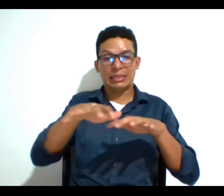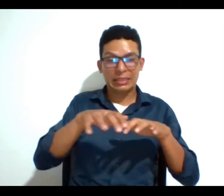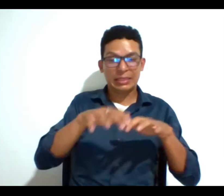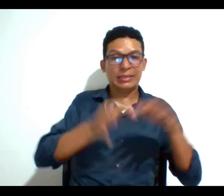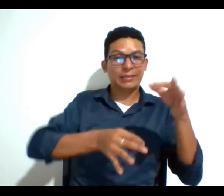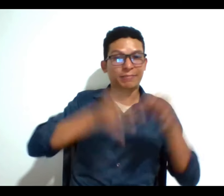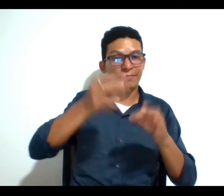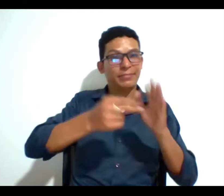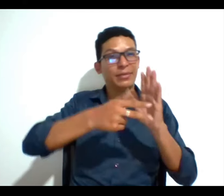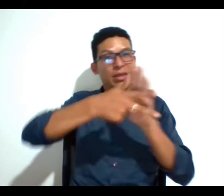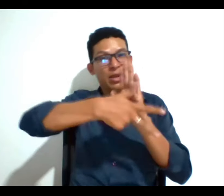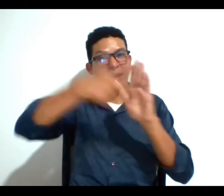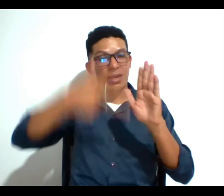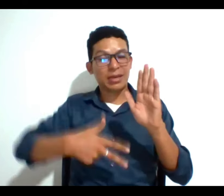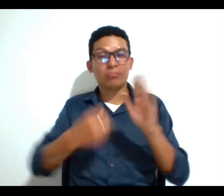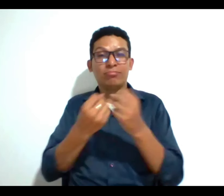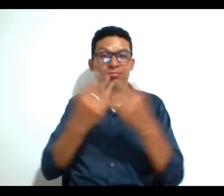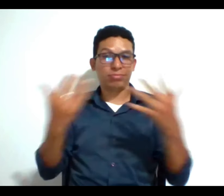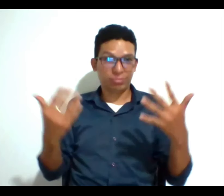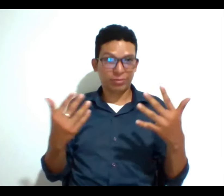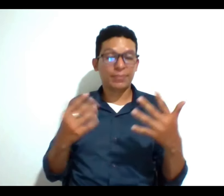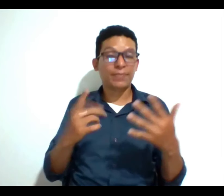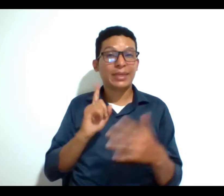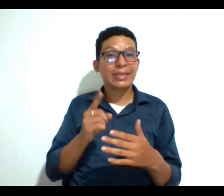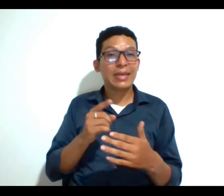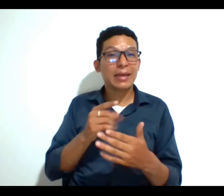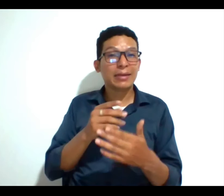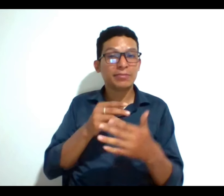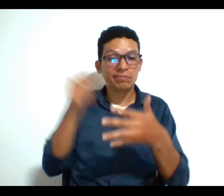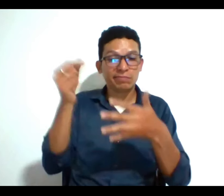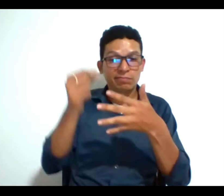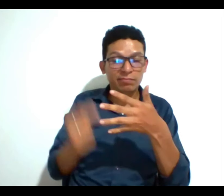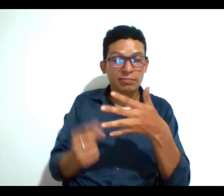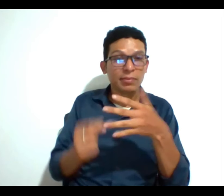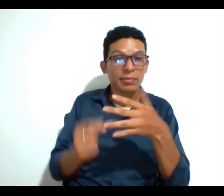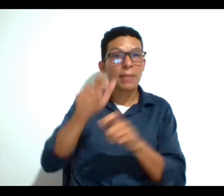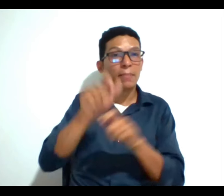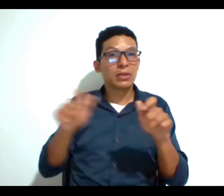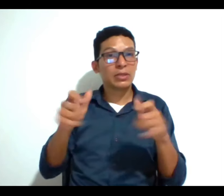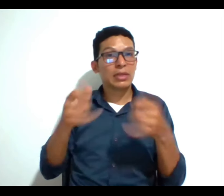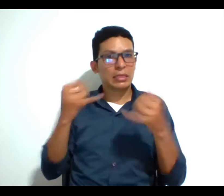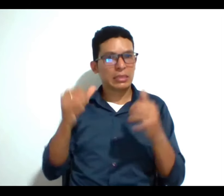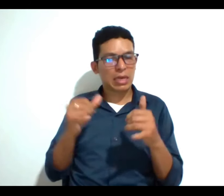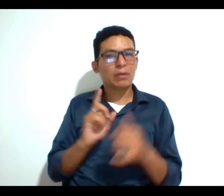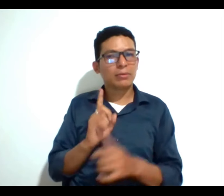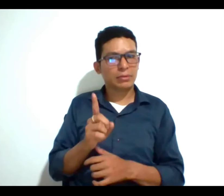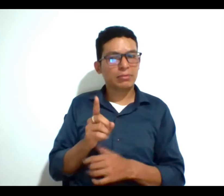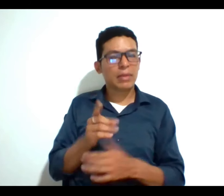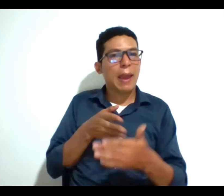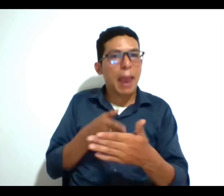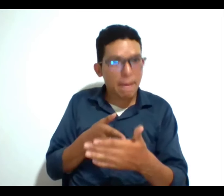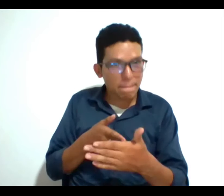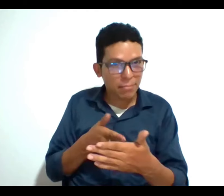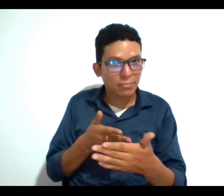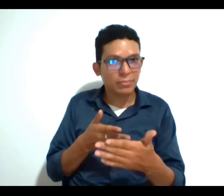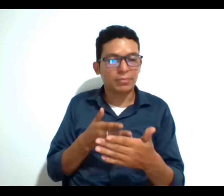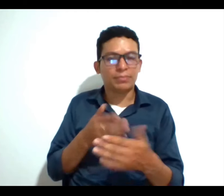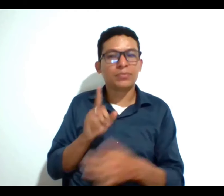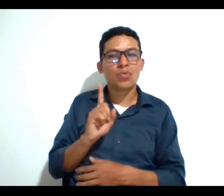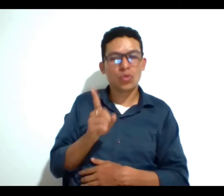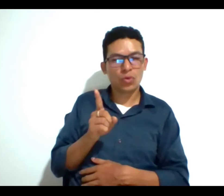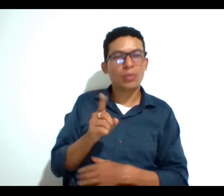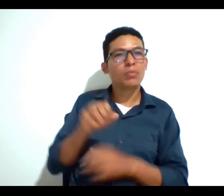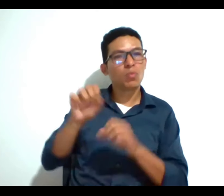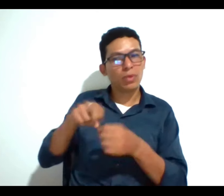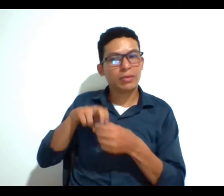lamentablemente los casos que llegan a la corte son casos donde las personas ya de facto han presentado barreras pues es que tú para poder movilizarte